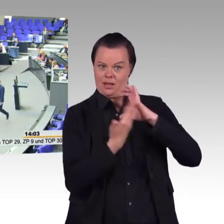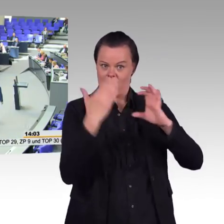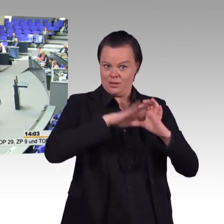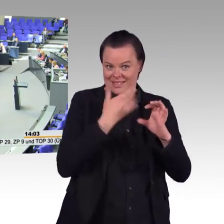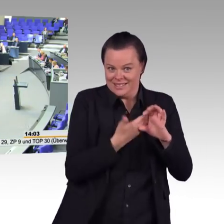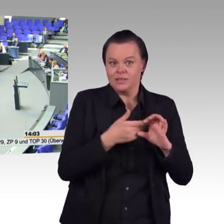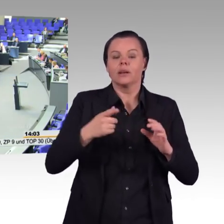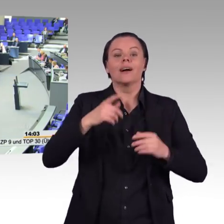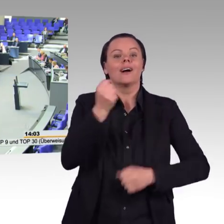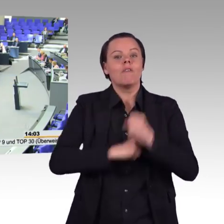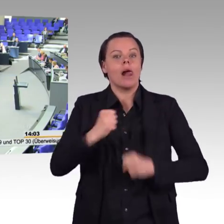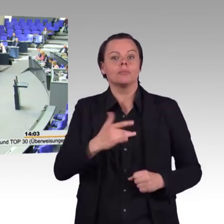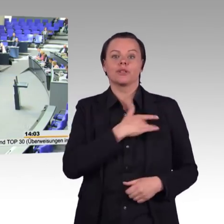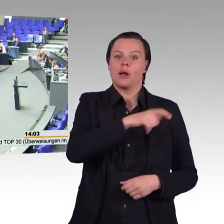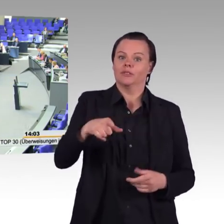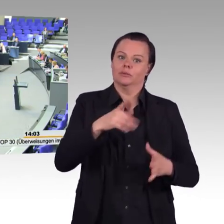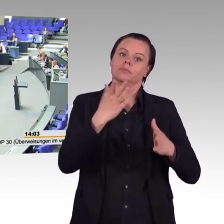Nächster Redner, Thomas Kemmerich, FDP-Fraktion.